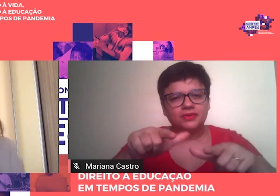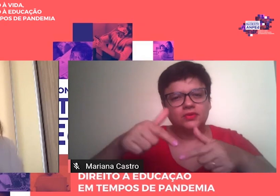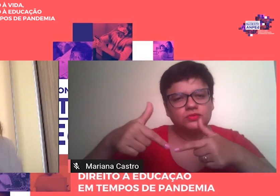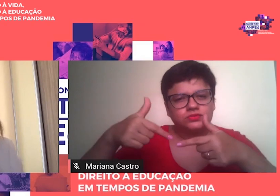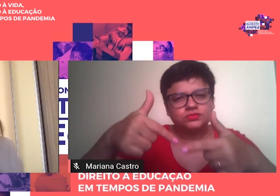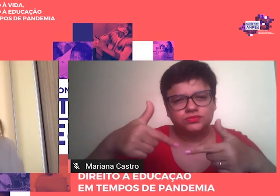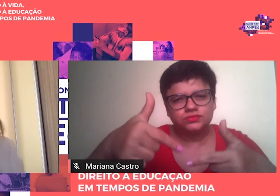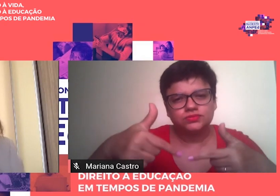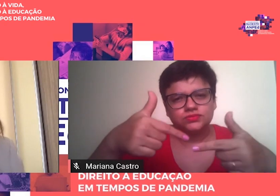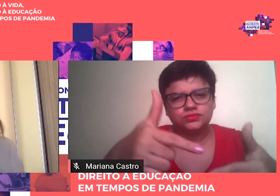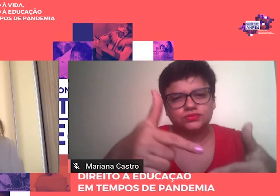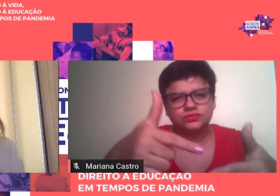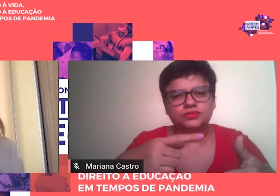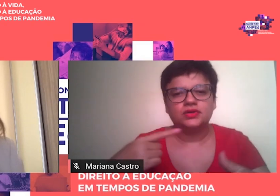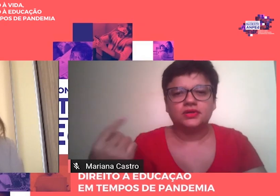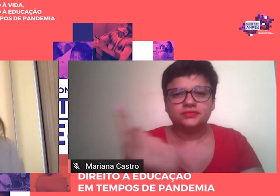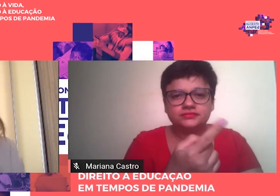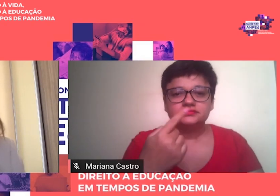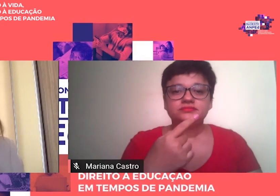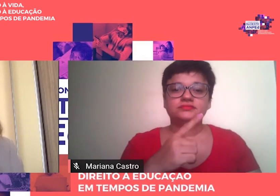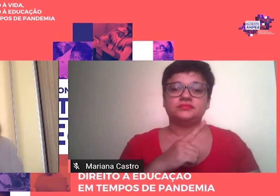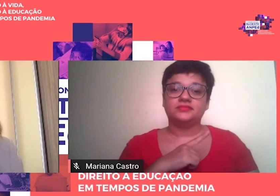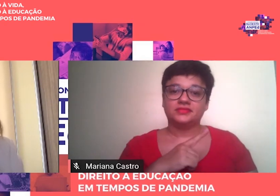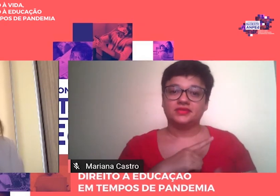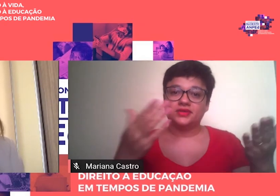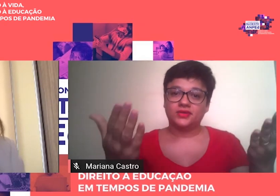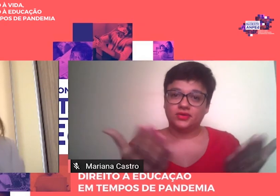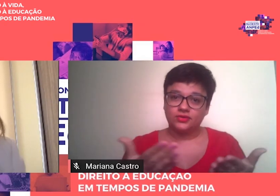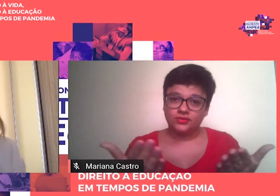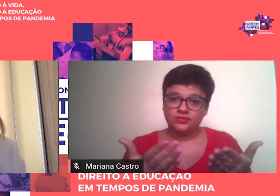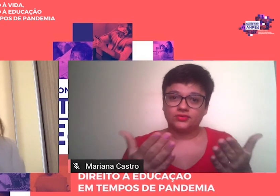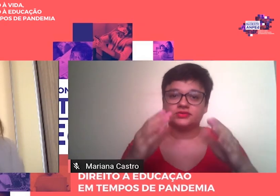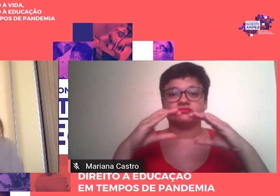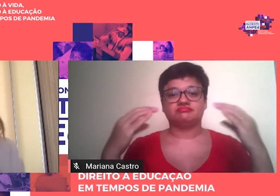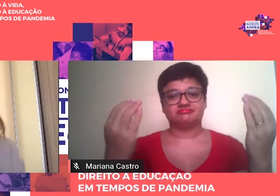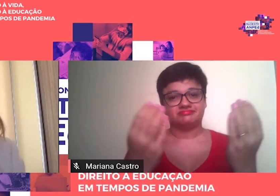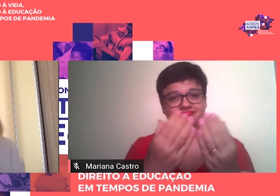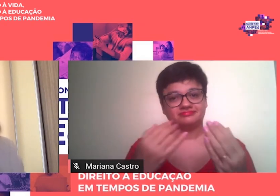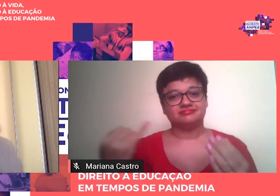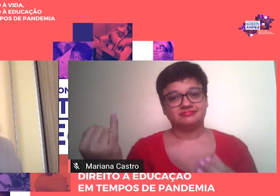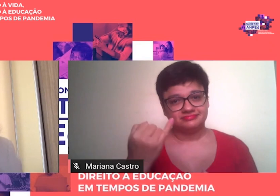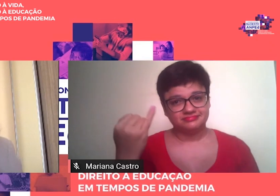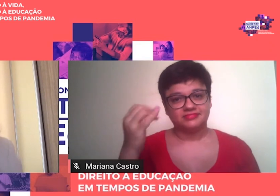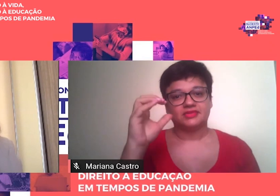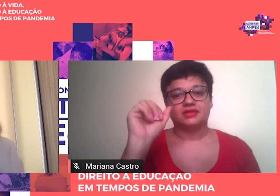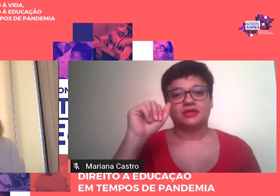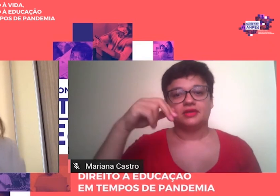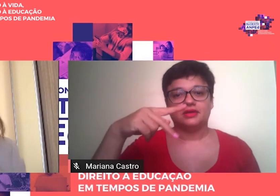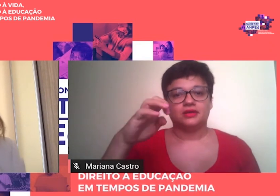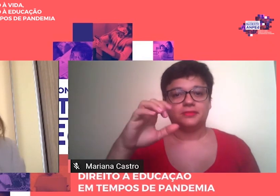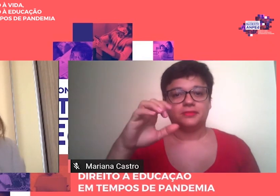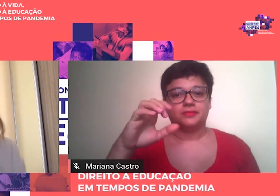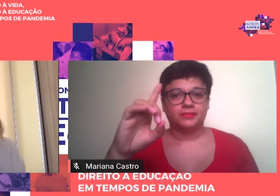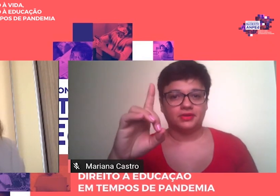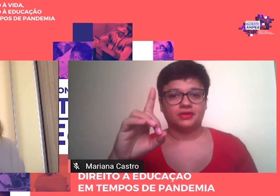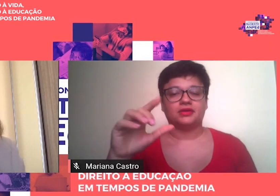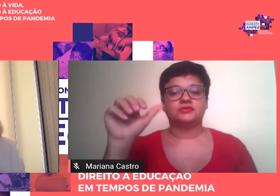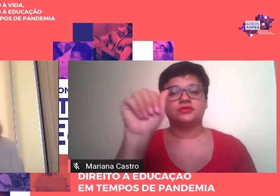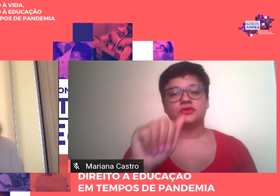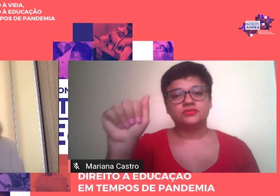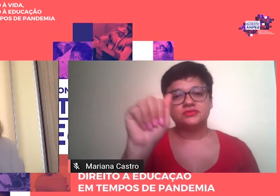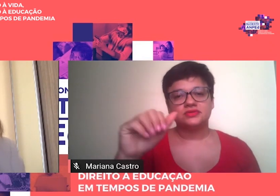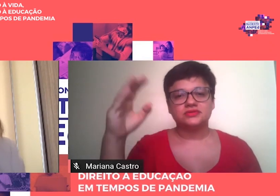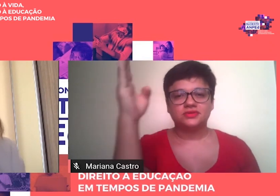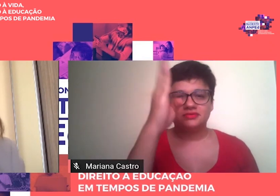Para a gente poder ter um evento Dessa magnitude e dessa importância Para a Amped, para a nossa Associação Nacional De